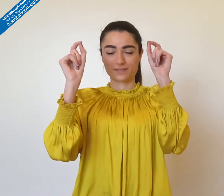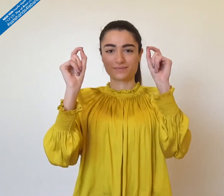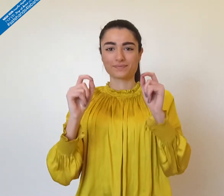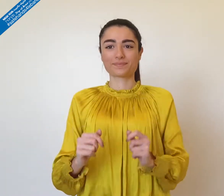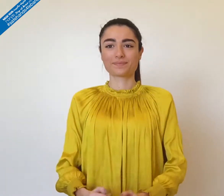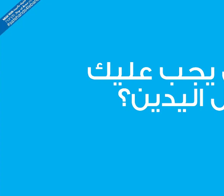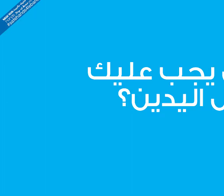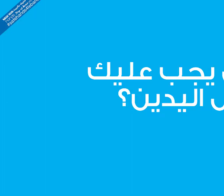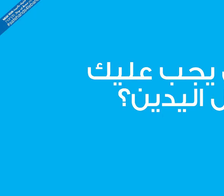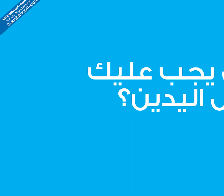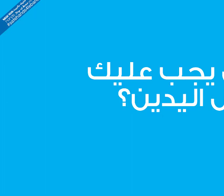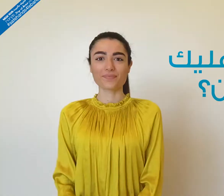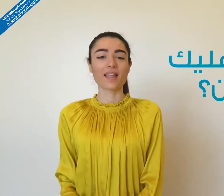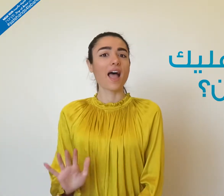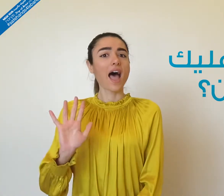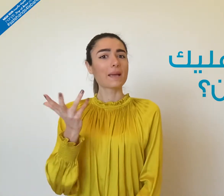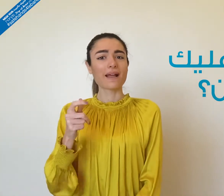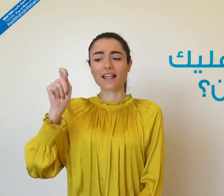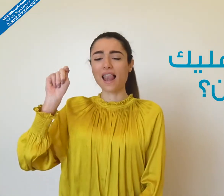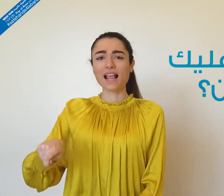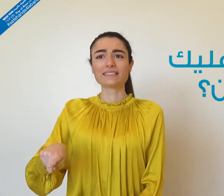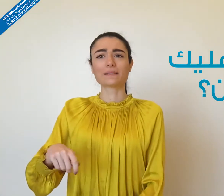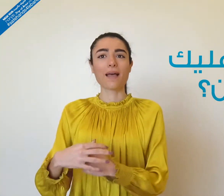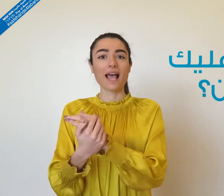متى يجب عليك غسل اليدين؟